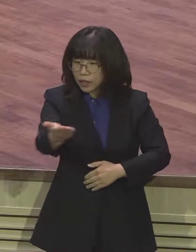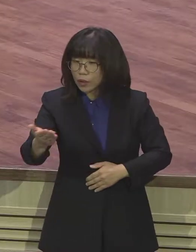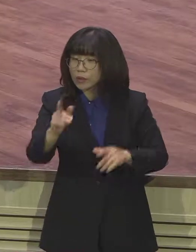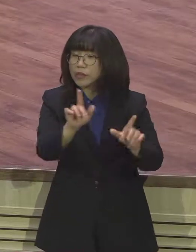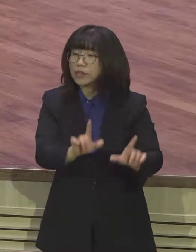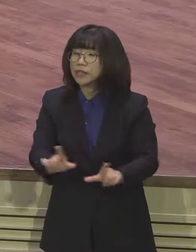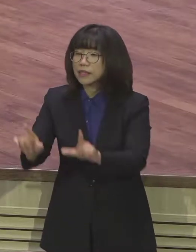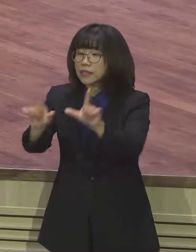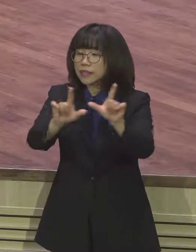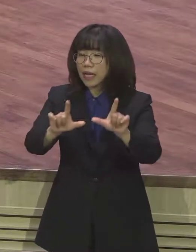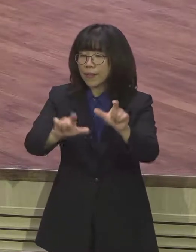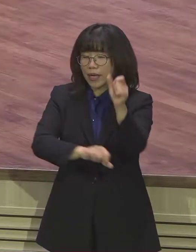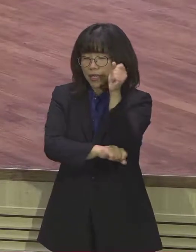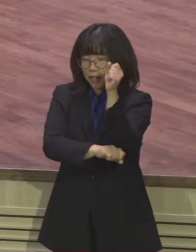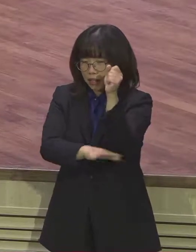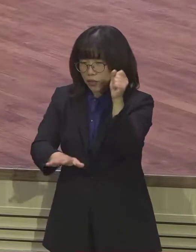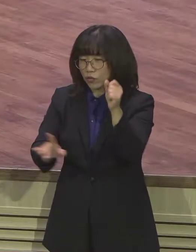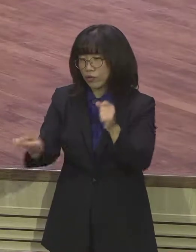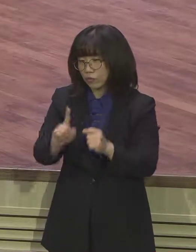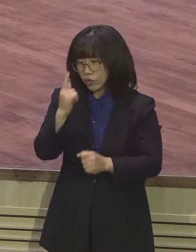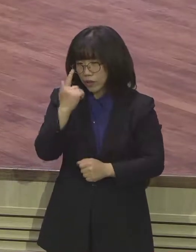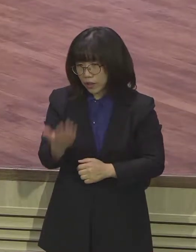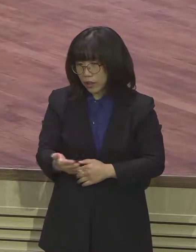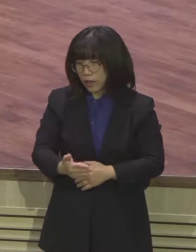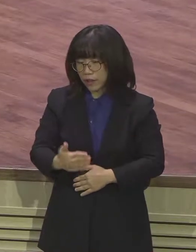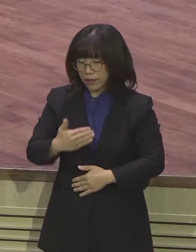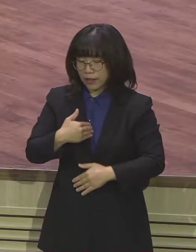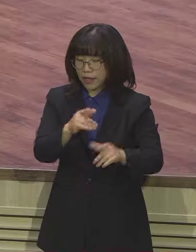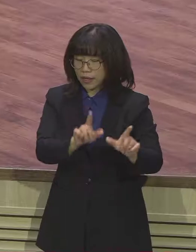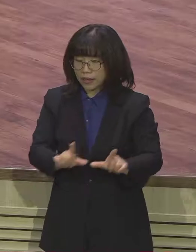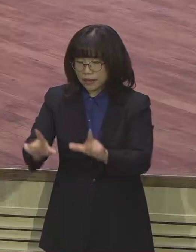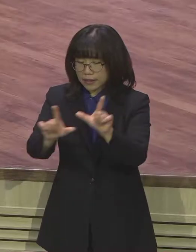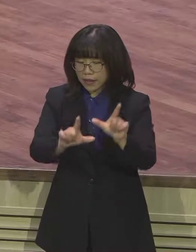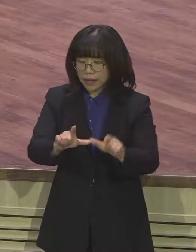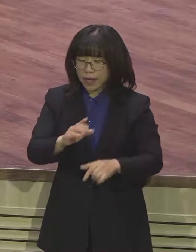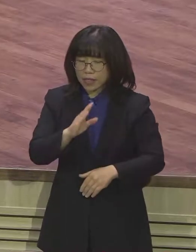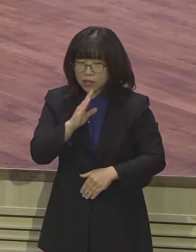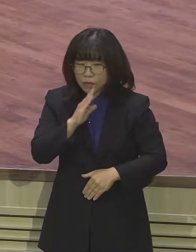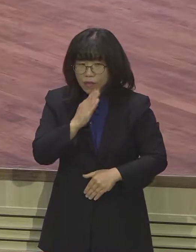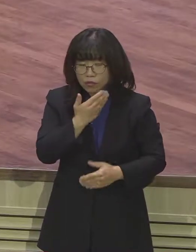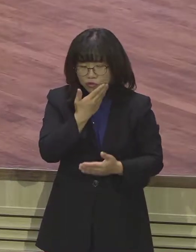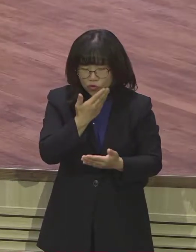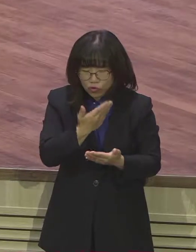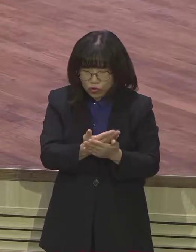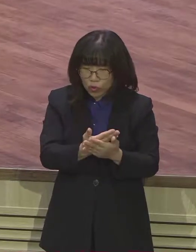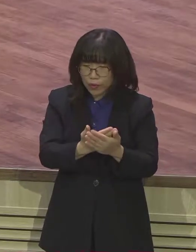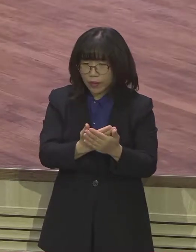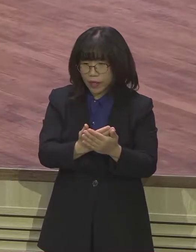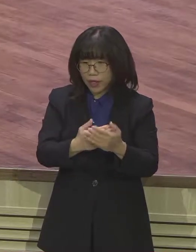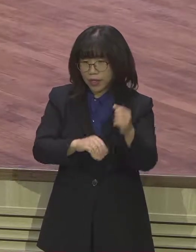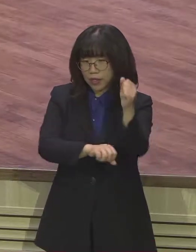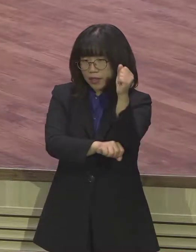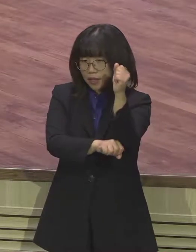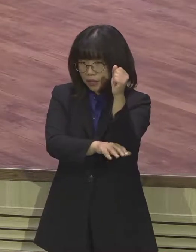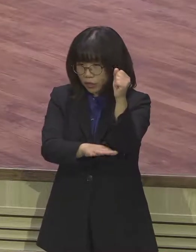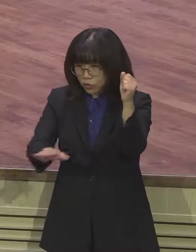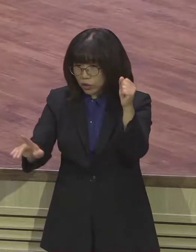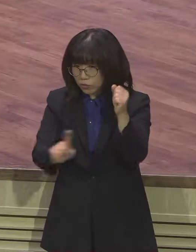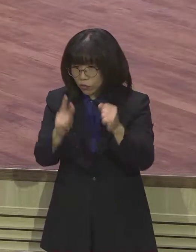내 인생의 기준이 되어지고 표준이 되어지는 것이 무엇이냐 바로 하나님의 말씀 성경